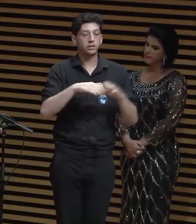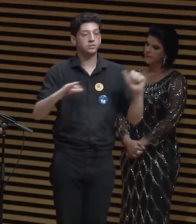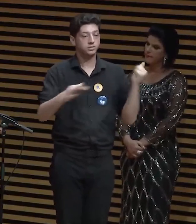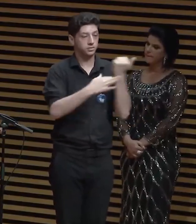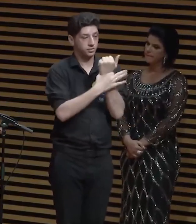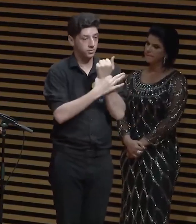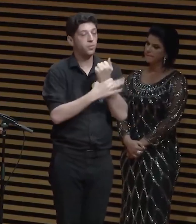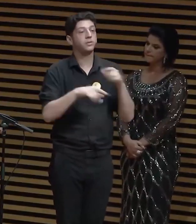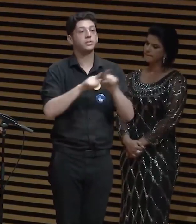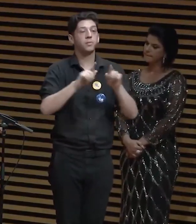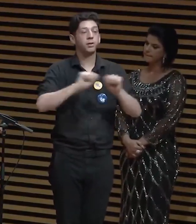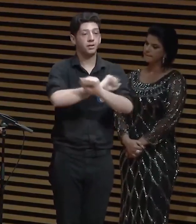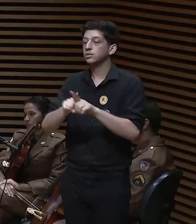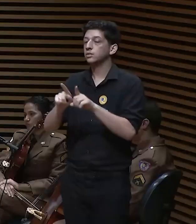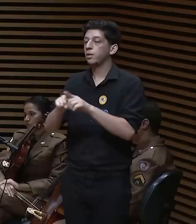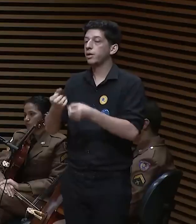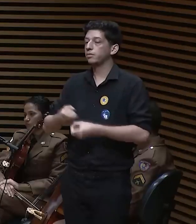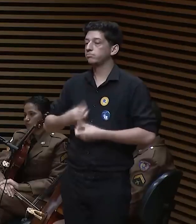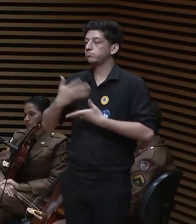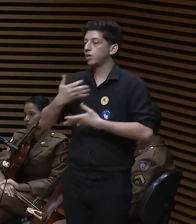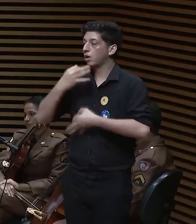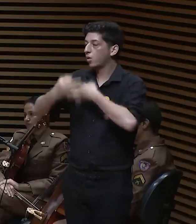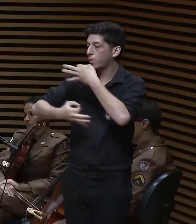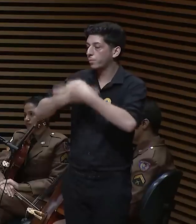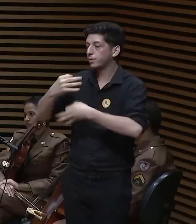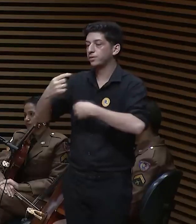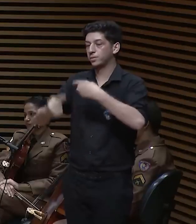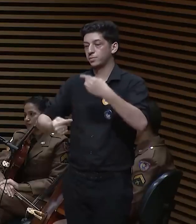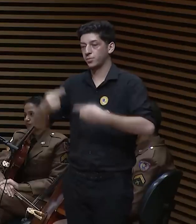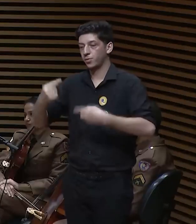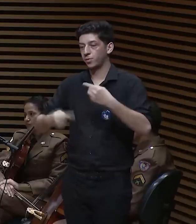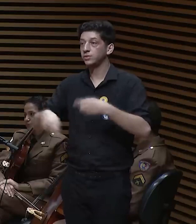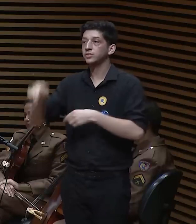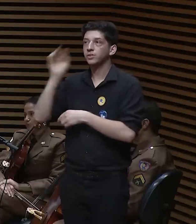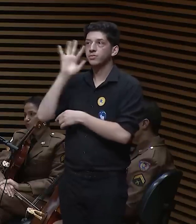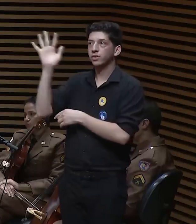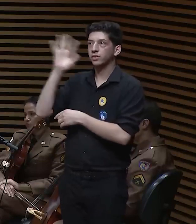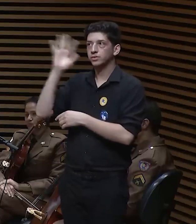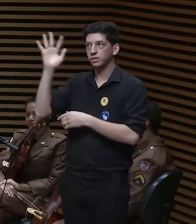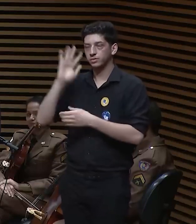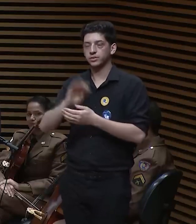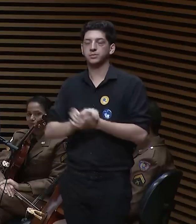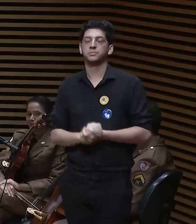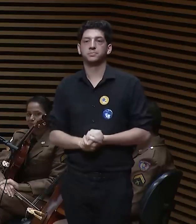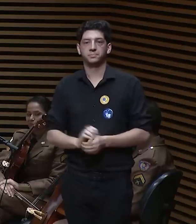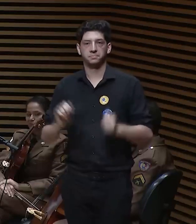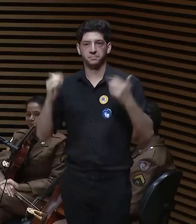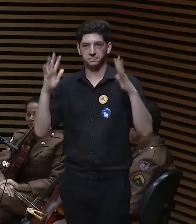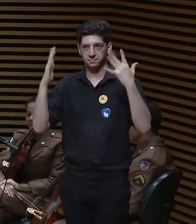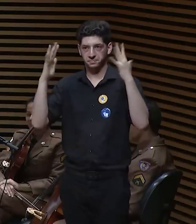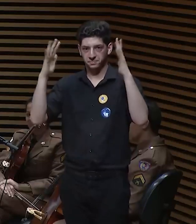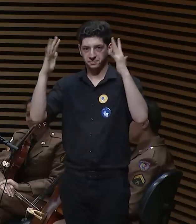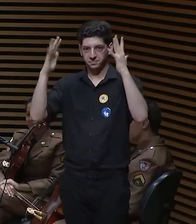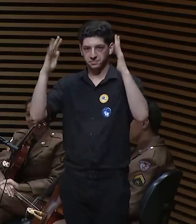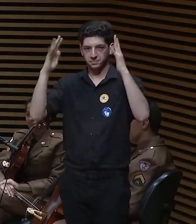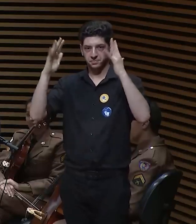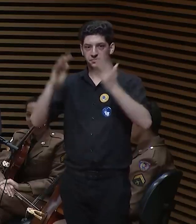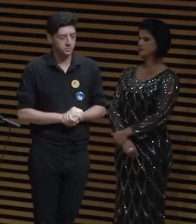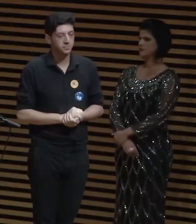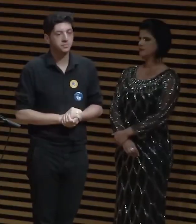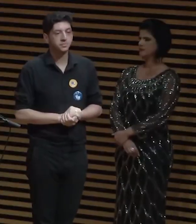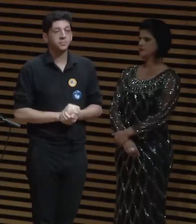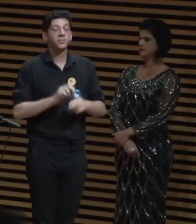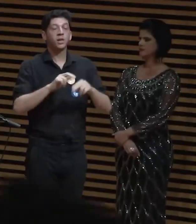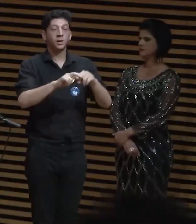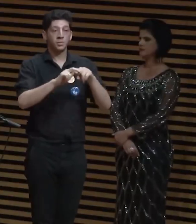segura e transparente. Durante o discurso, Zema falou sobre os resultados das urnas e a importância da democracia.